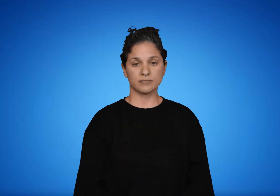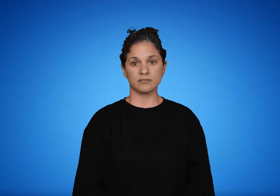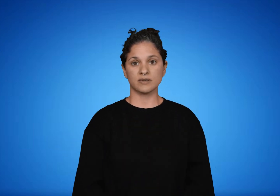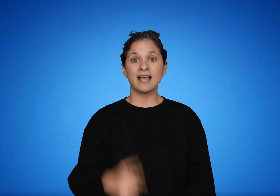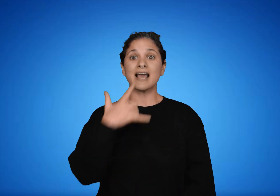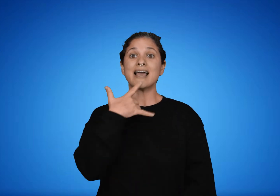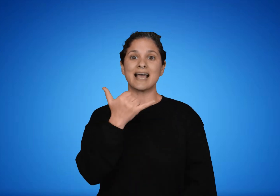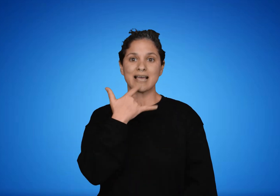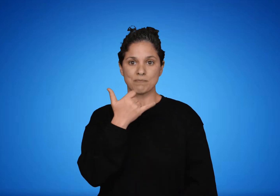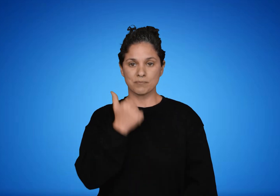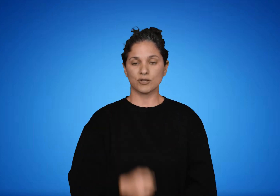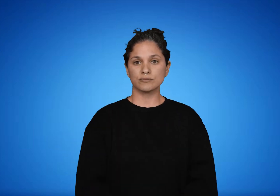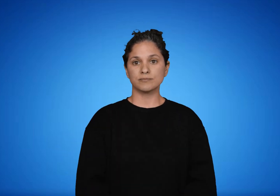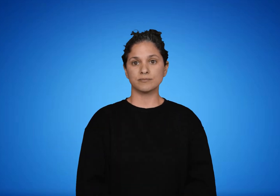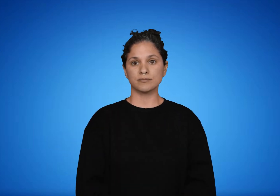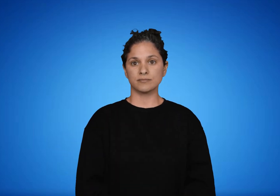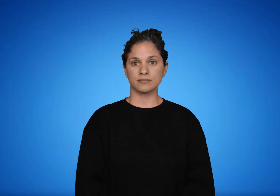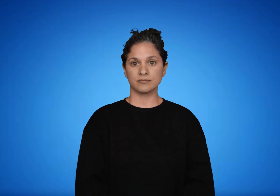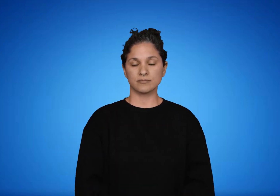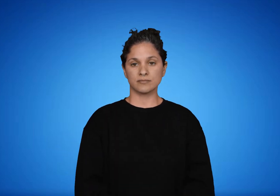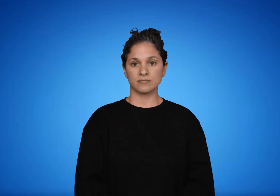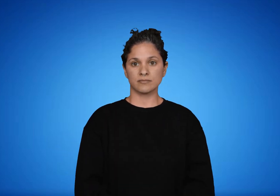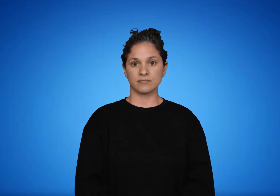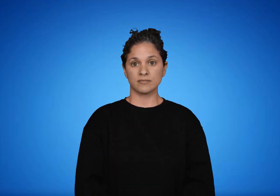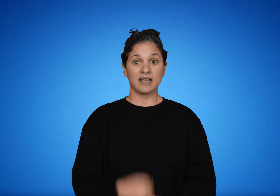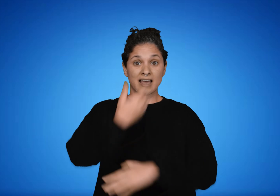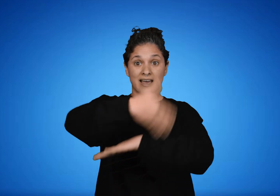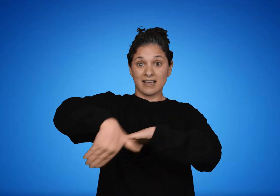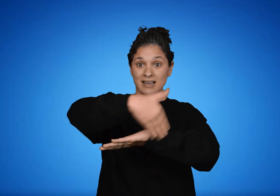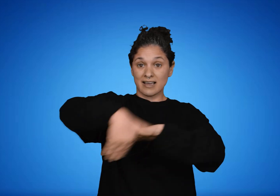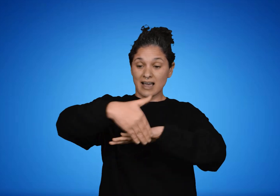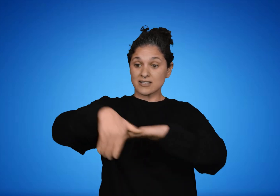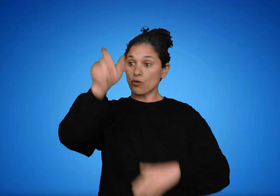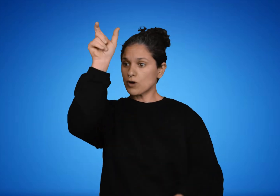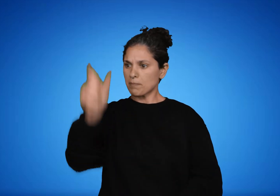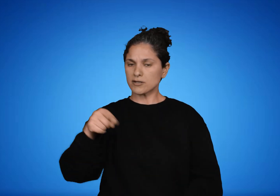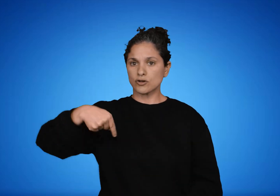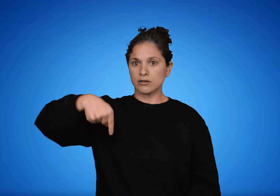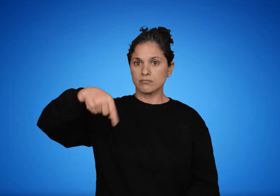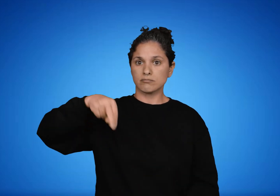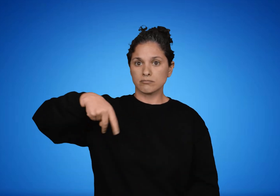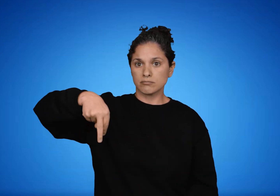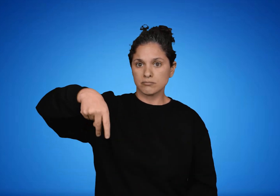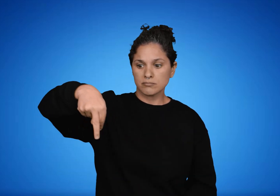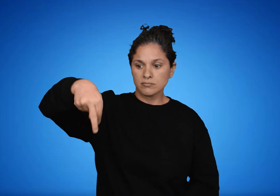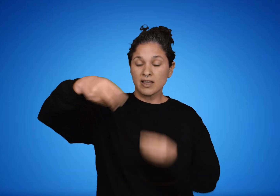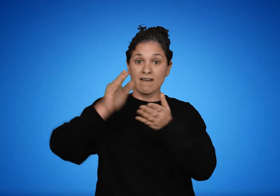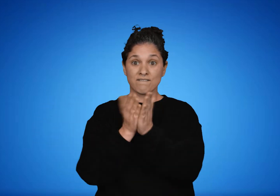situación. Otros ejemplos. Si voy por la calle y veo que a alguien se le cae su billetera y sigue su